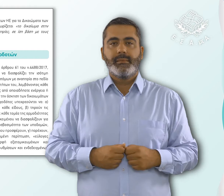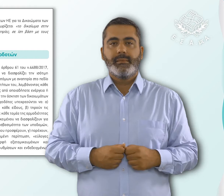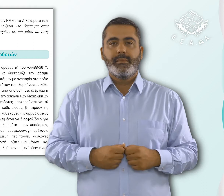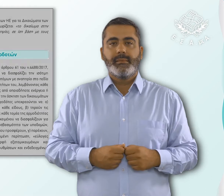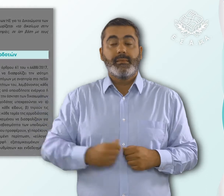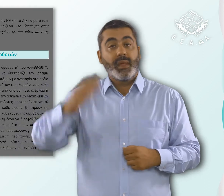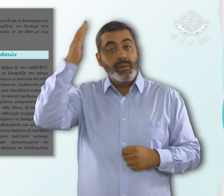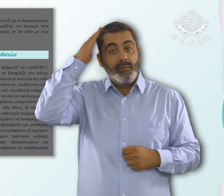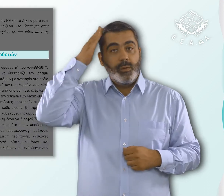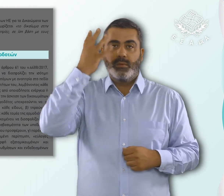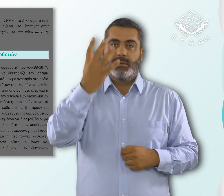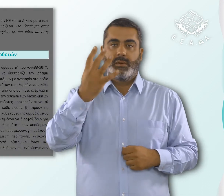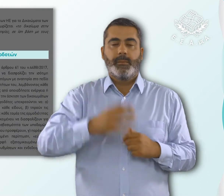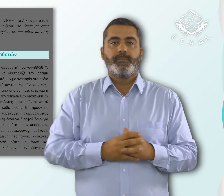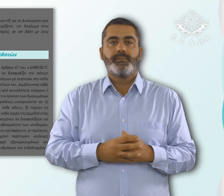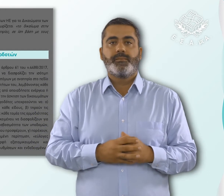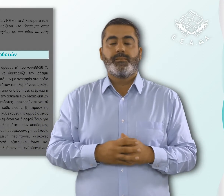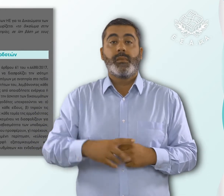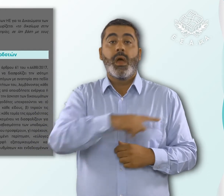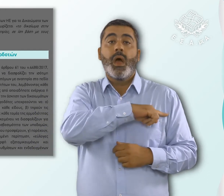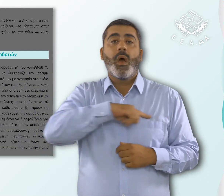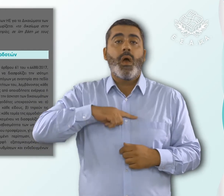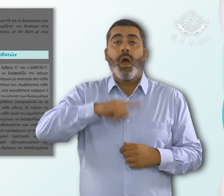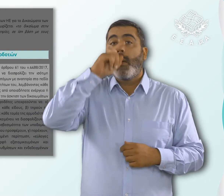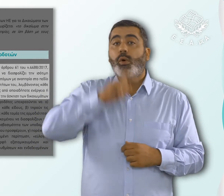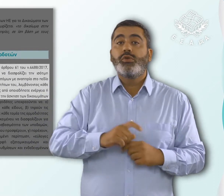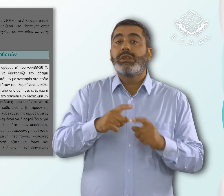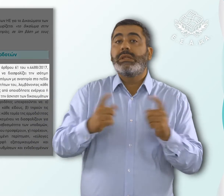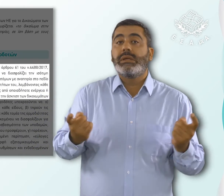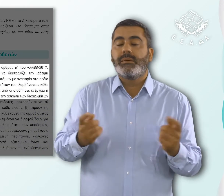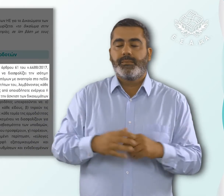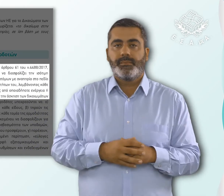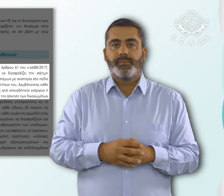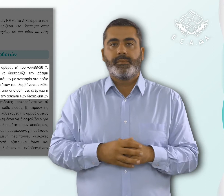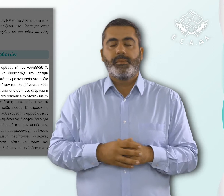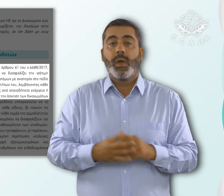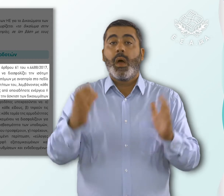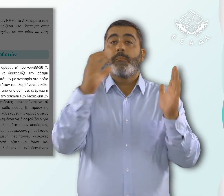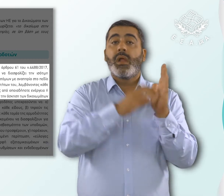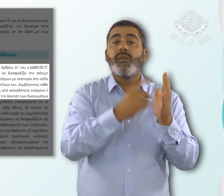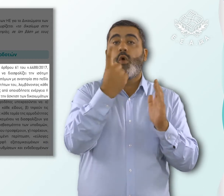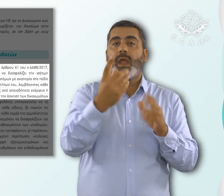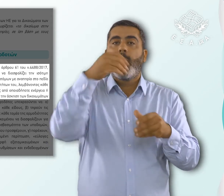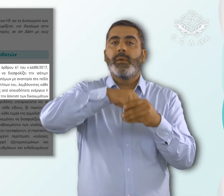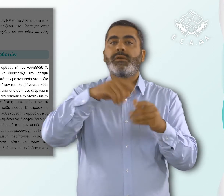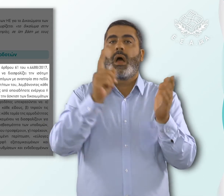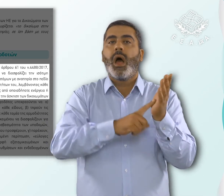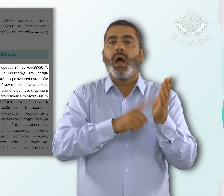Κεφ. 4. Υποχρεώσεις εργοδοτών Σύμφωνα με την παράγραφο 1 του άρθρου 61 του νόμου